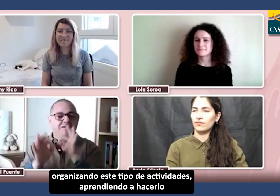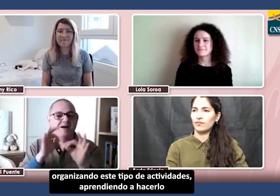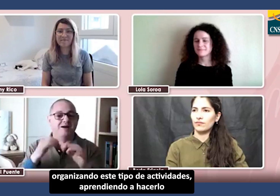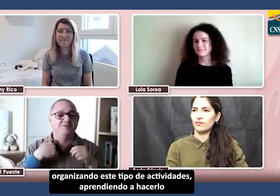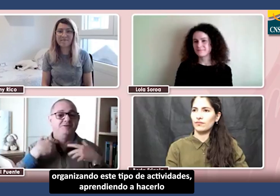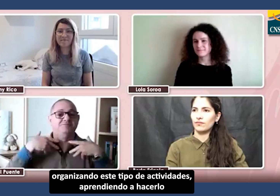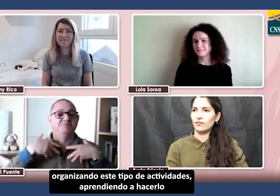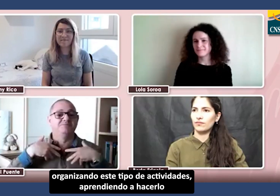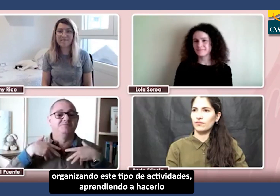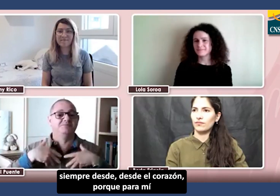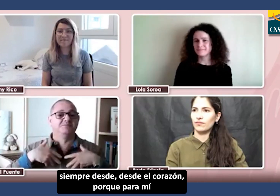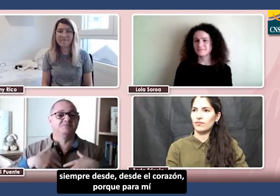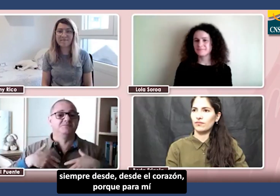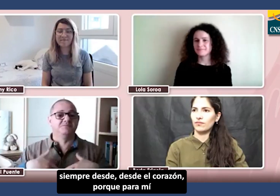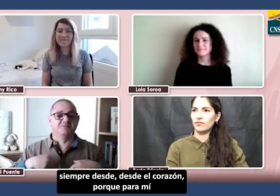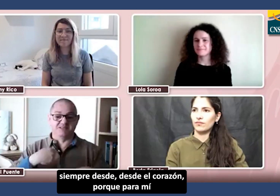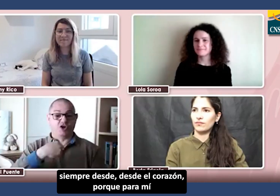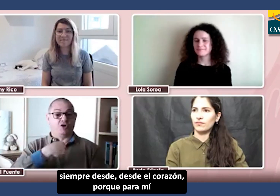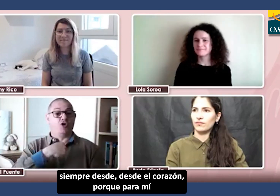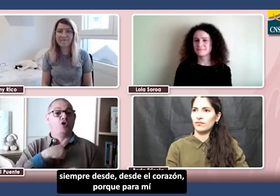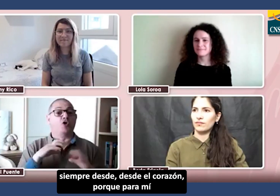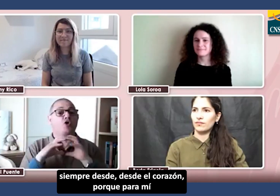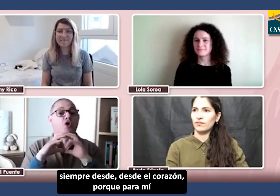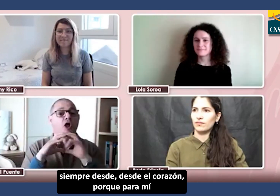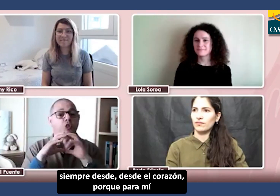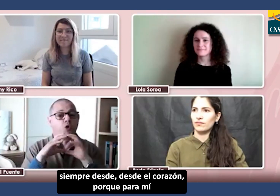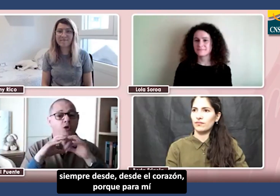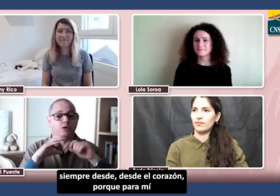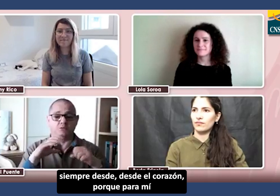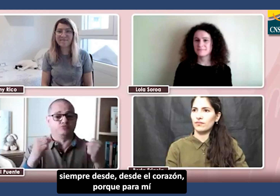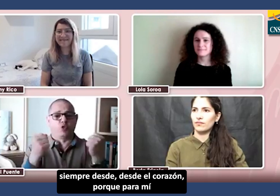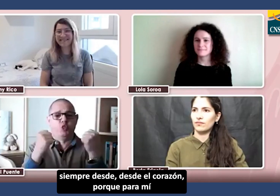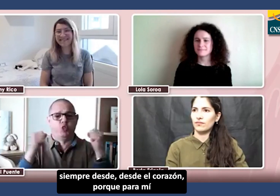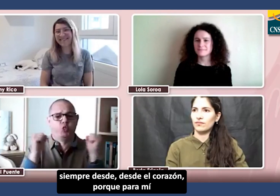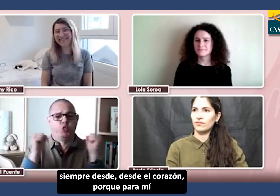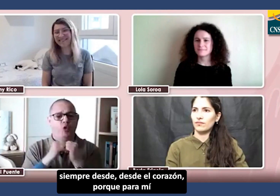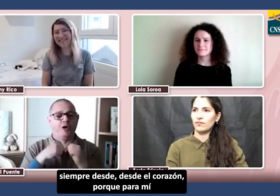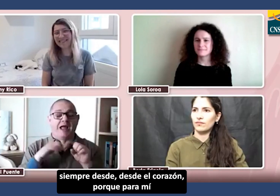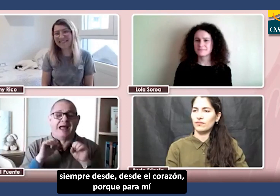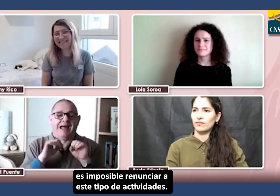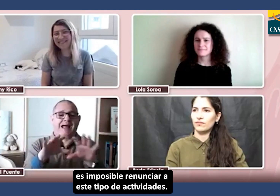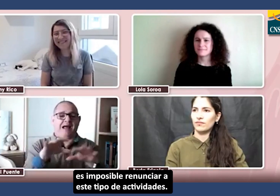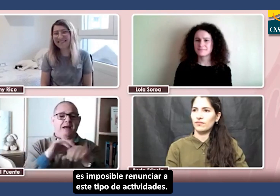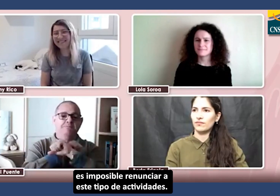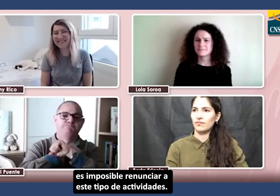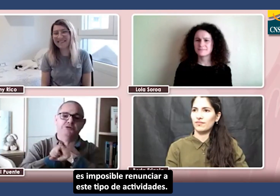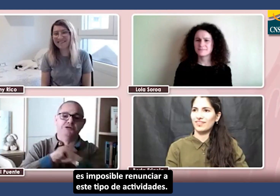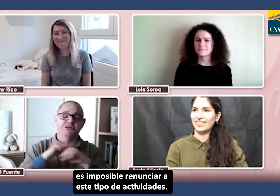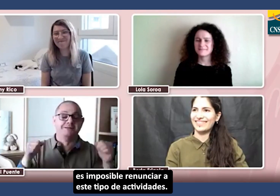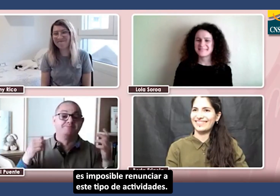aprendiendo a hacerlo, siempre desde el corazón, porque para mí es imposible renunciar a este tipo de